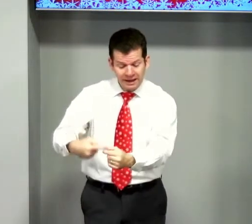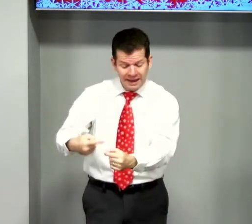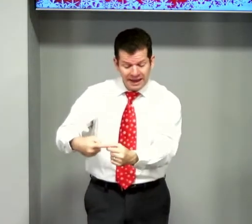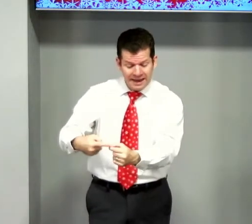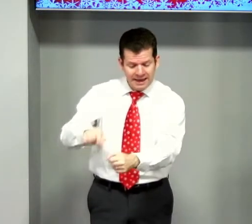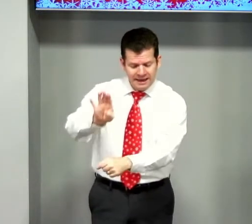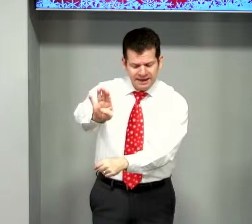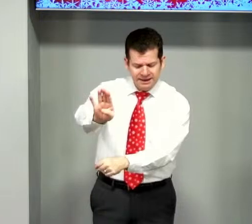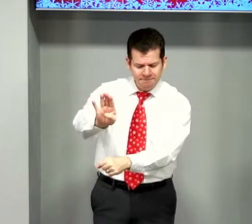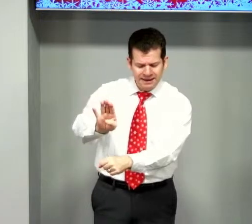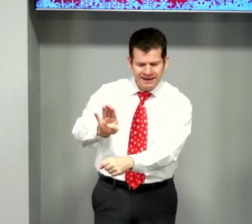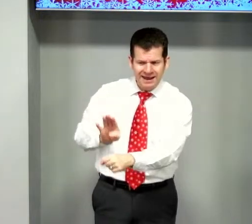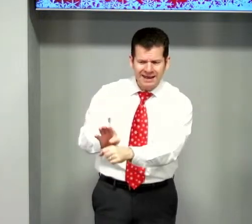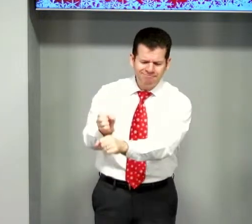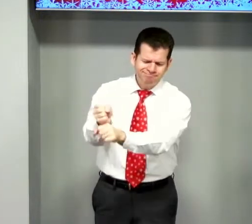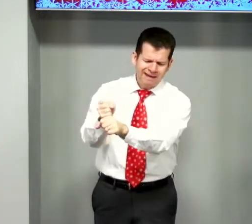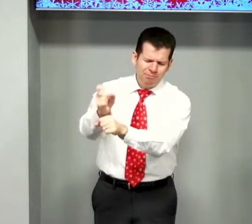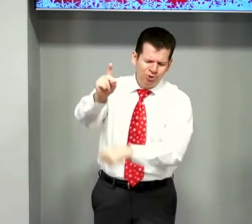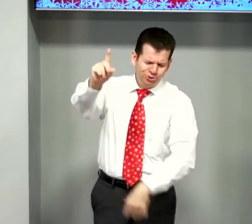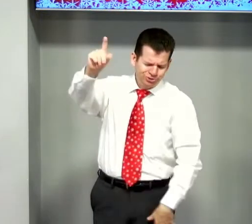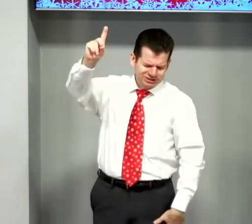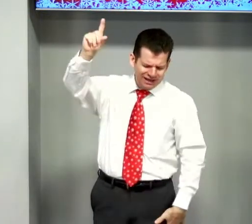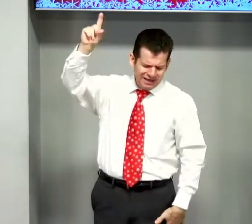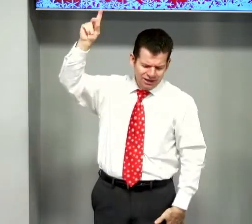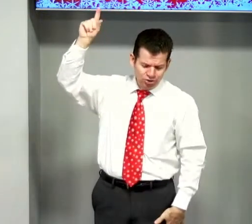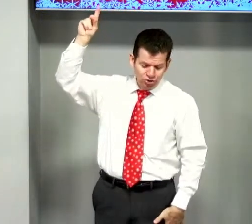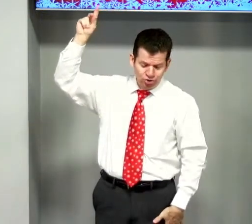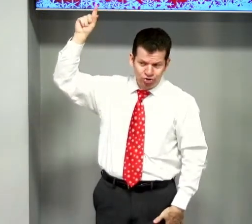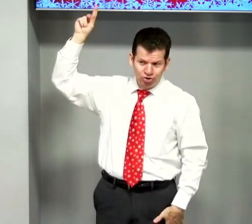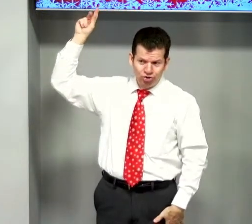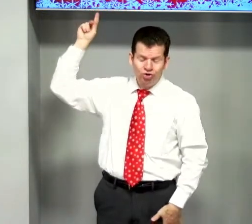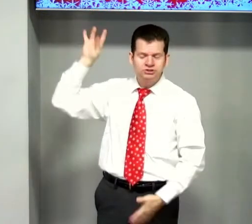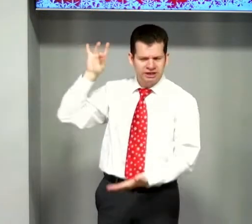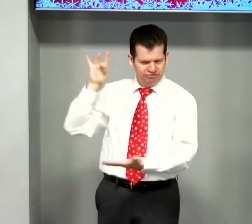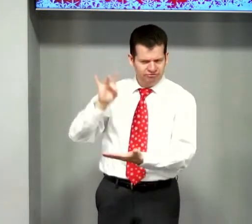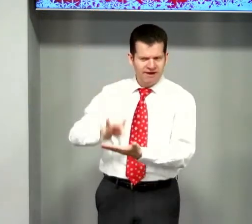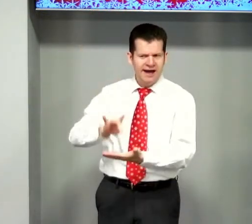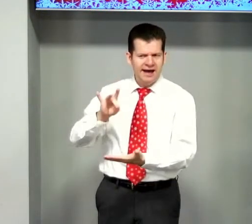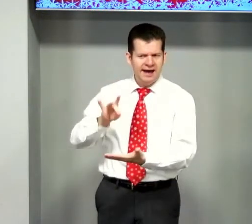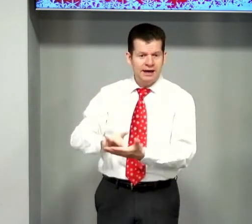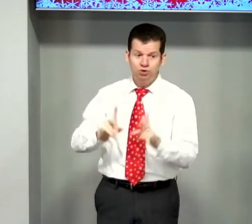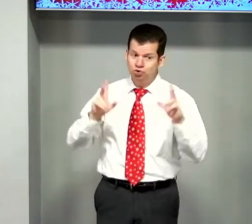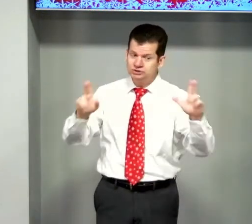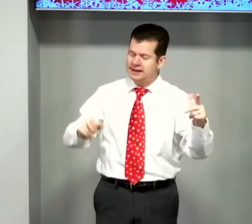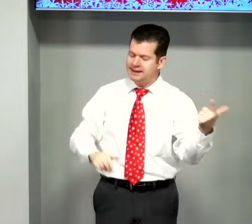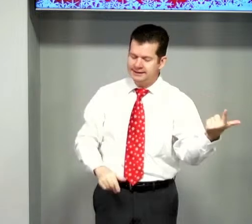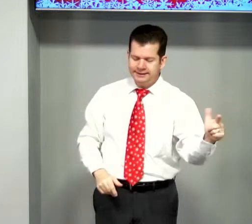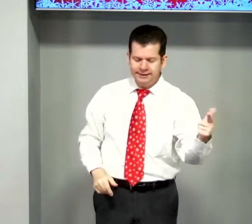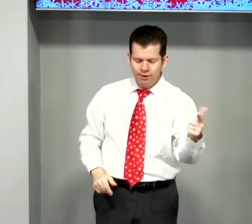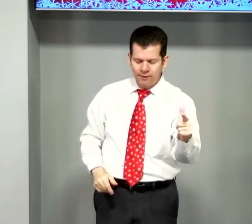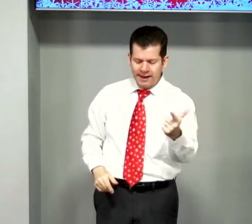Em Belém, há muitos anos, Fábio sem igual,